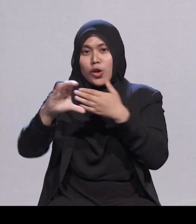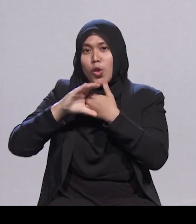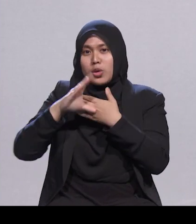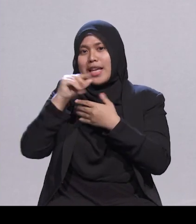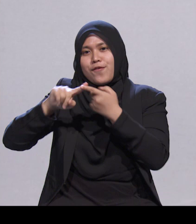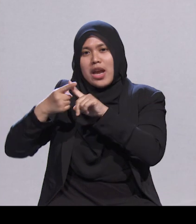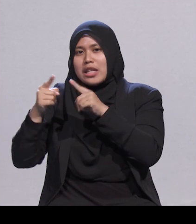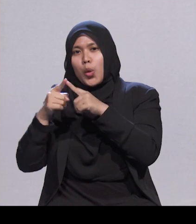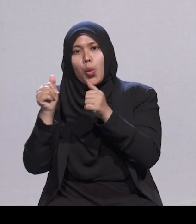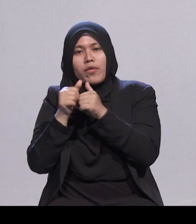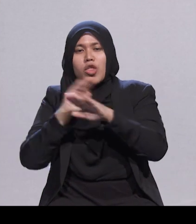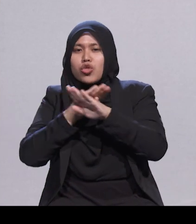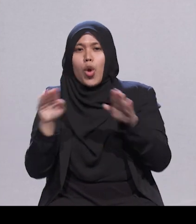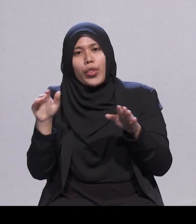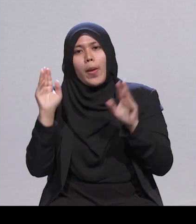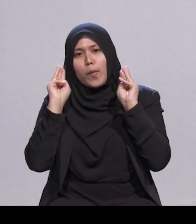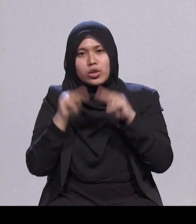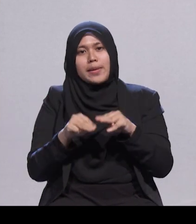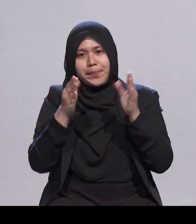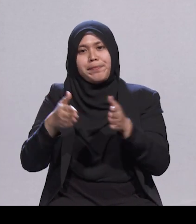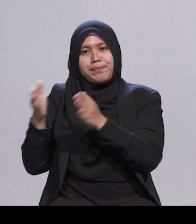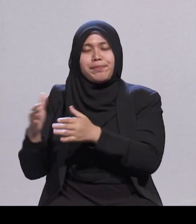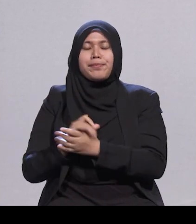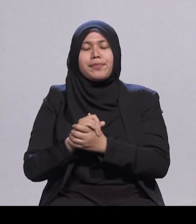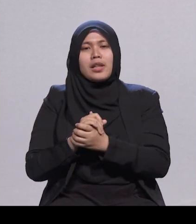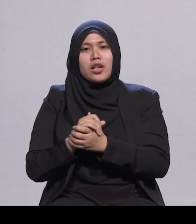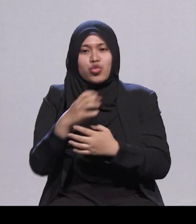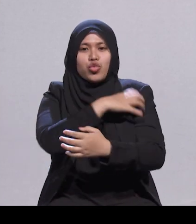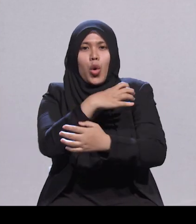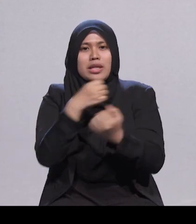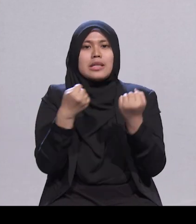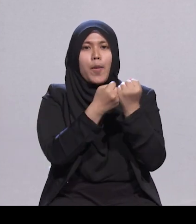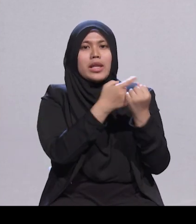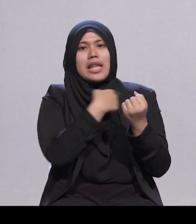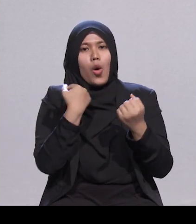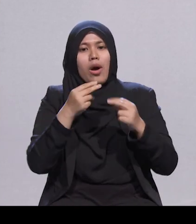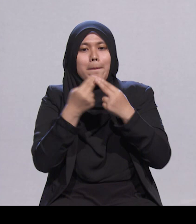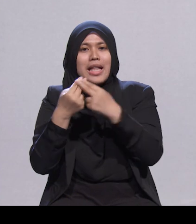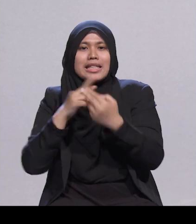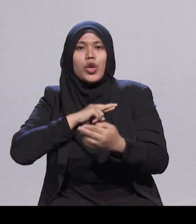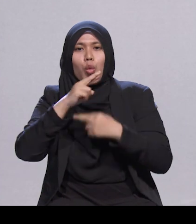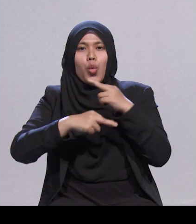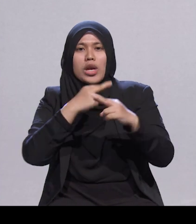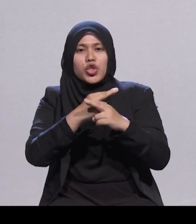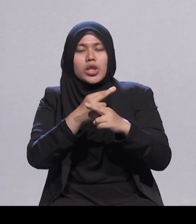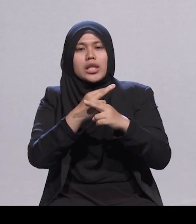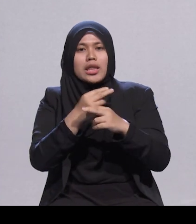Beliau juga menyokong kuat dasar-dasar berbilang kaum kita. Encik Yusof yakin dengan prinsip meritokrasi,